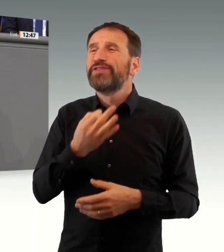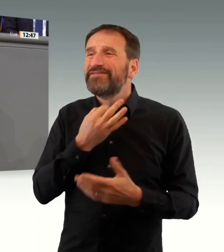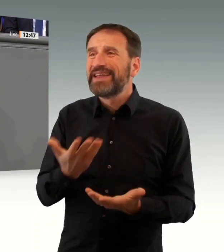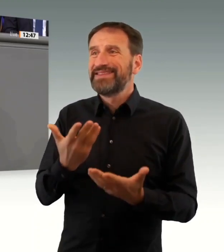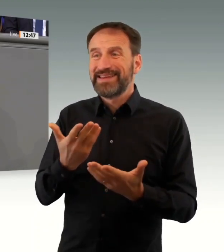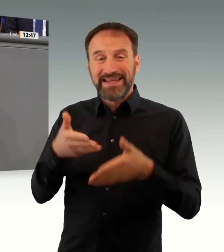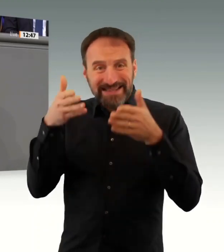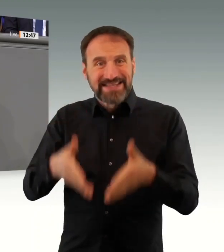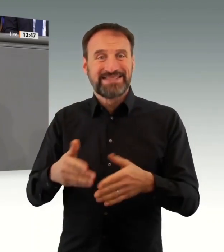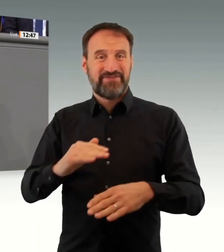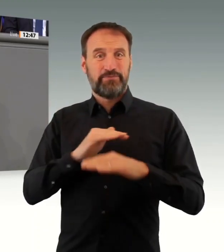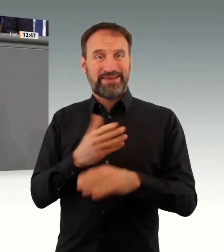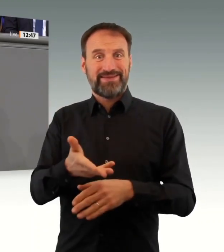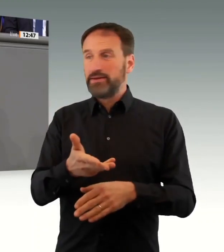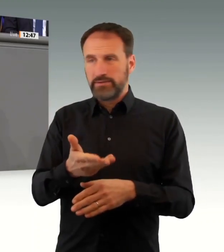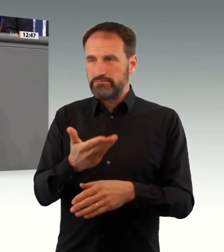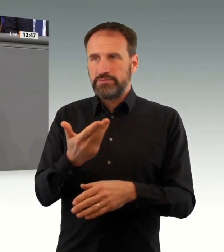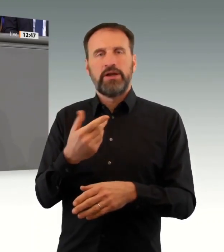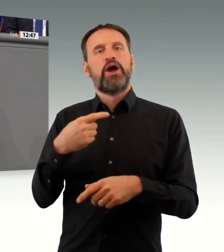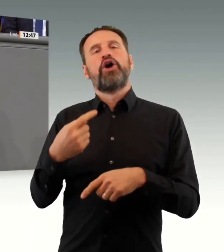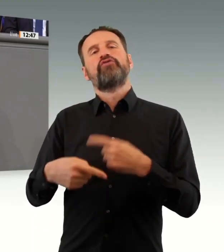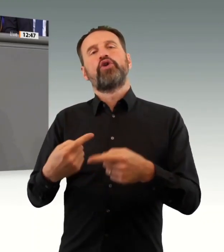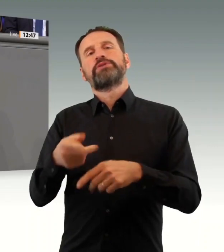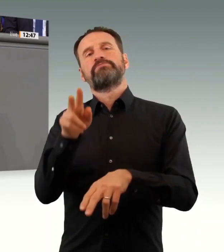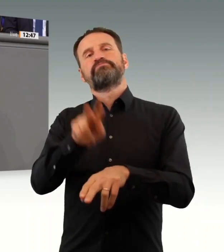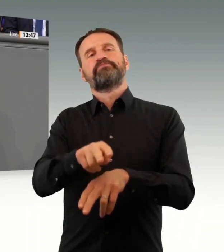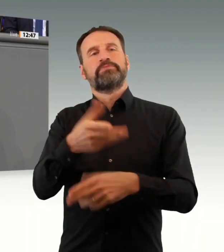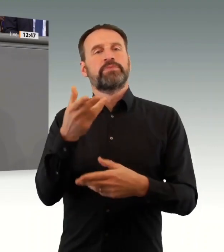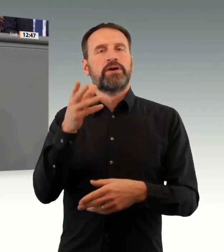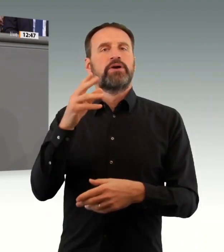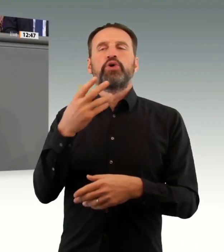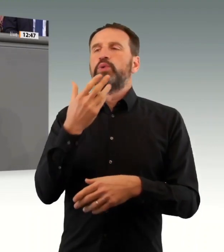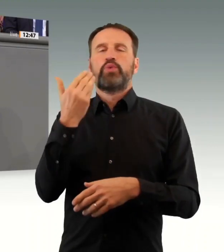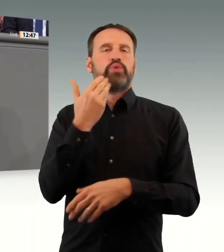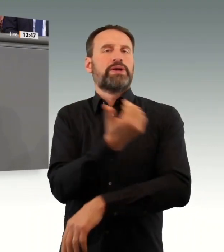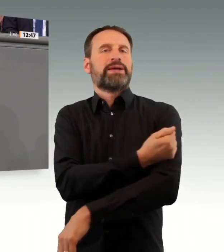Krankheitsverläufe ein und wir müssen dieses Mittel zum Einsatz bringen.